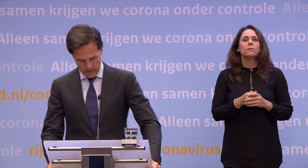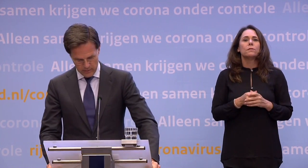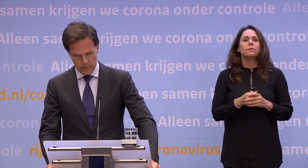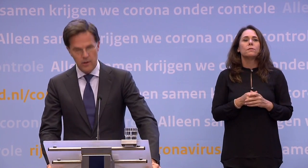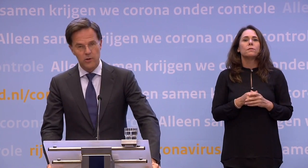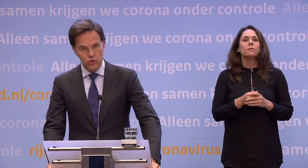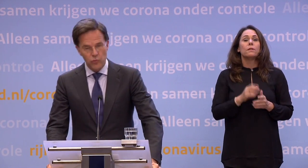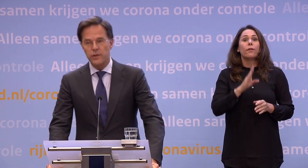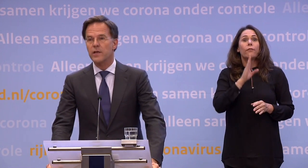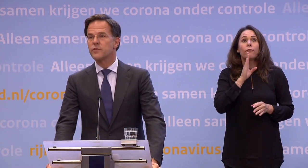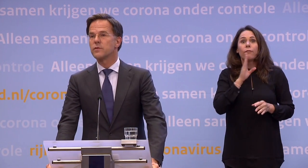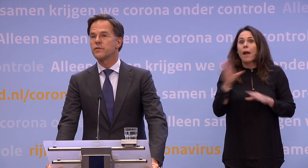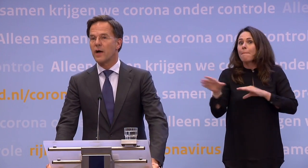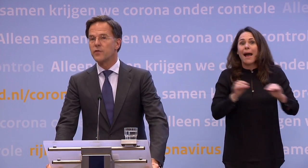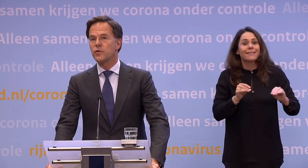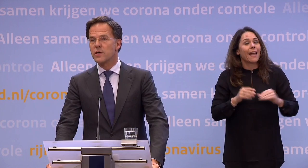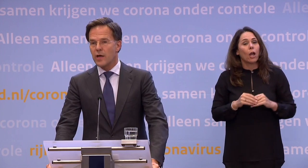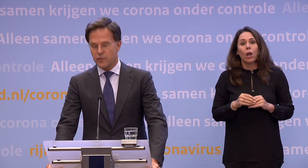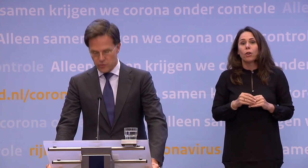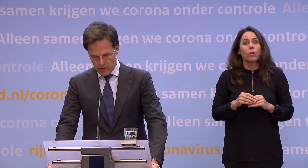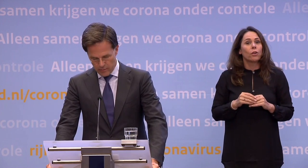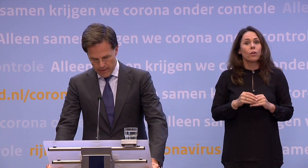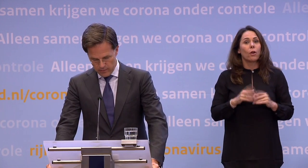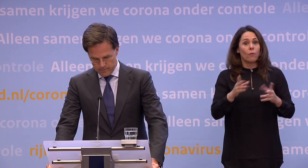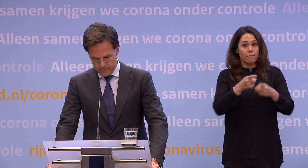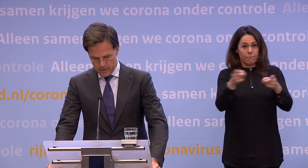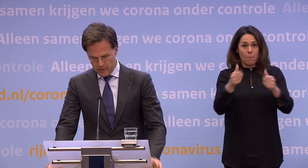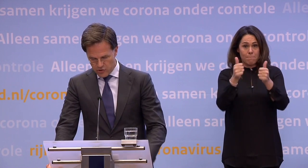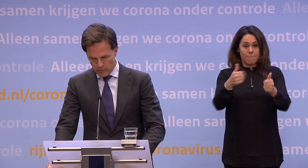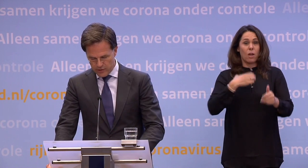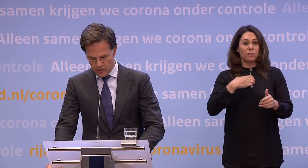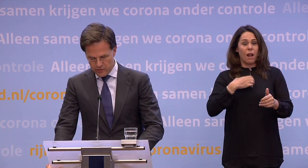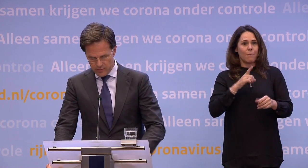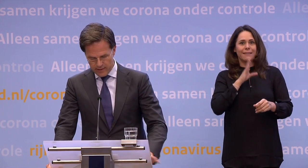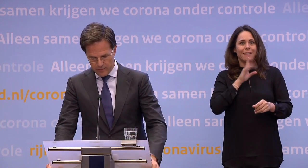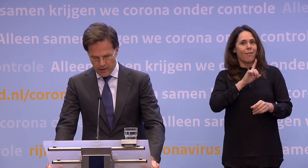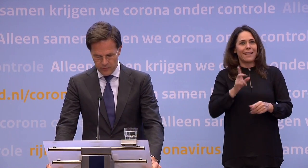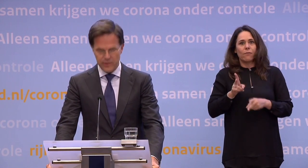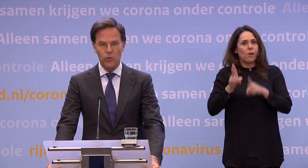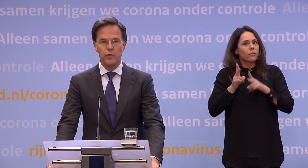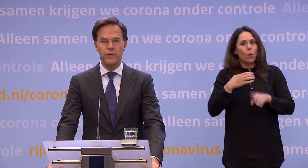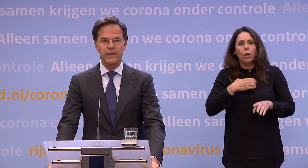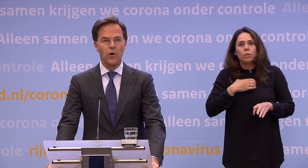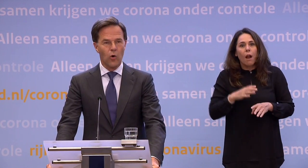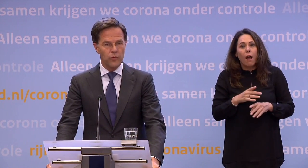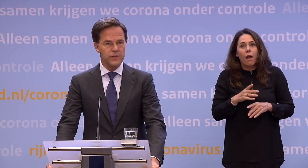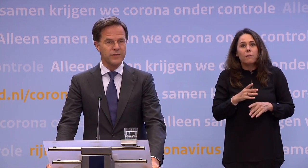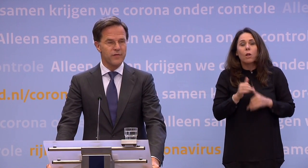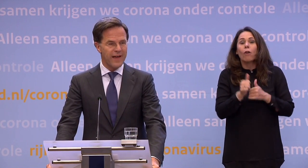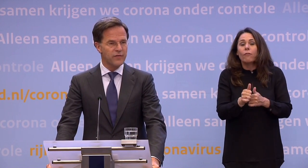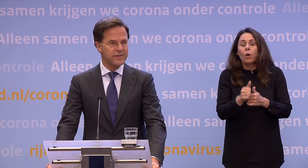maatregelen, zonder dat verantwoorde gedrag van ons allemaal... ...zouden we naar schatting te maken hebben gehad met ongeveer